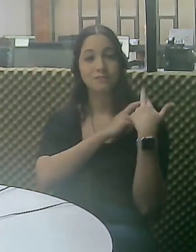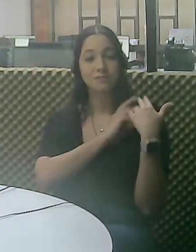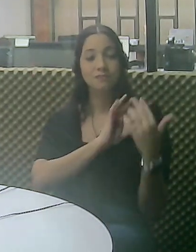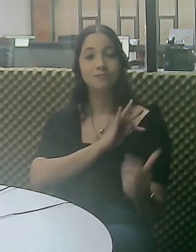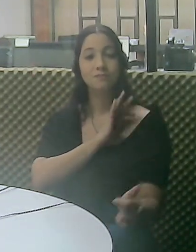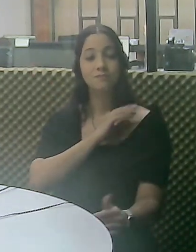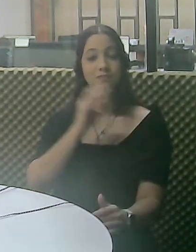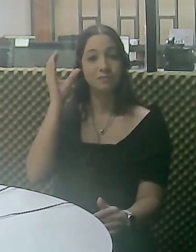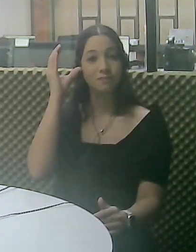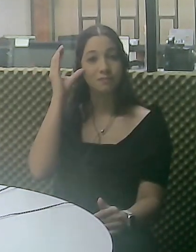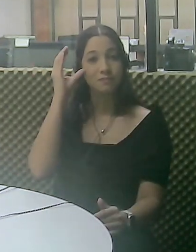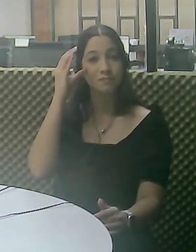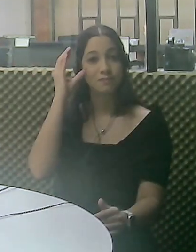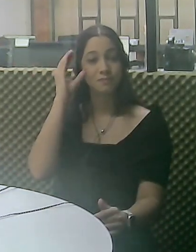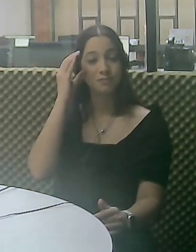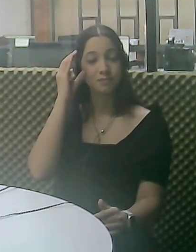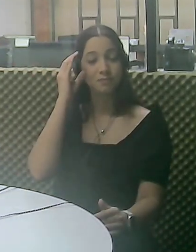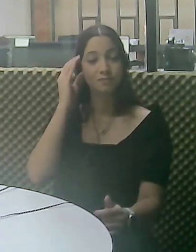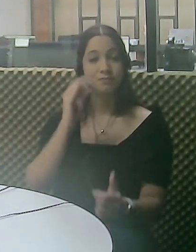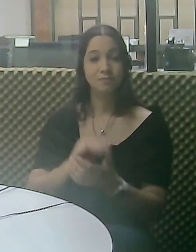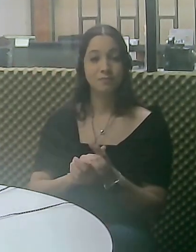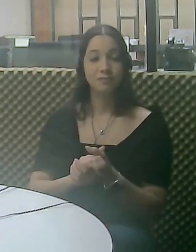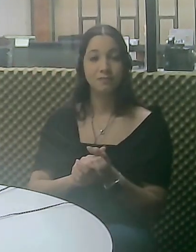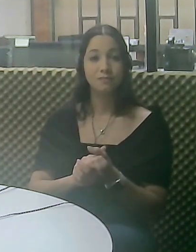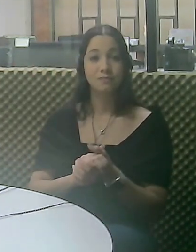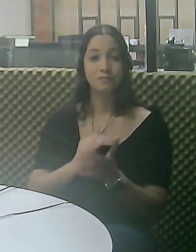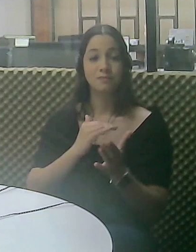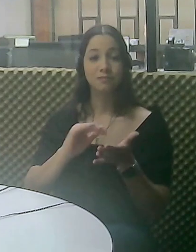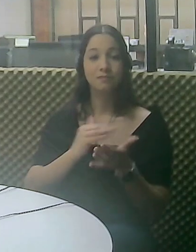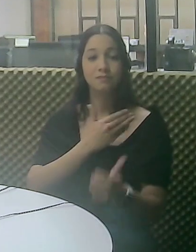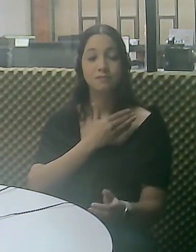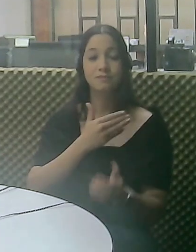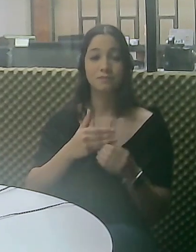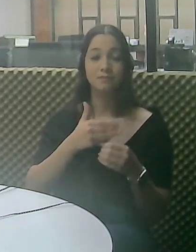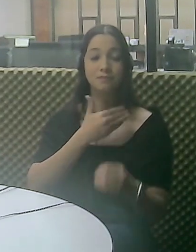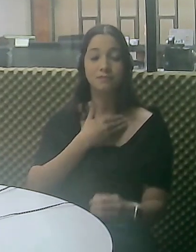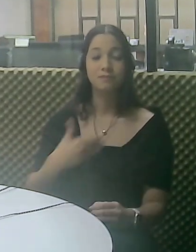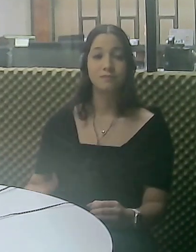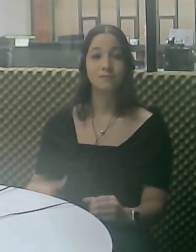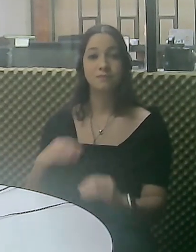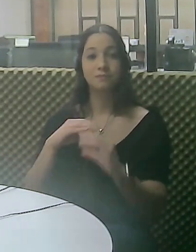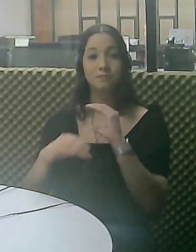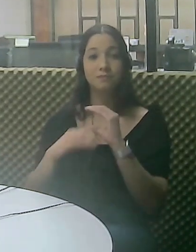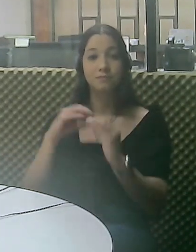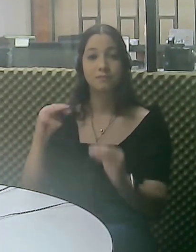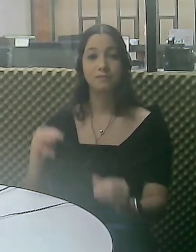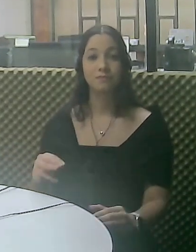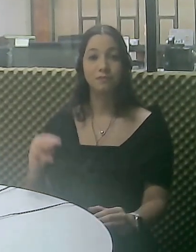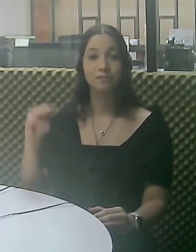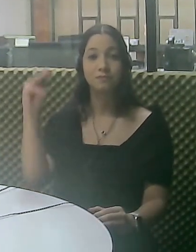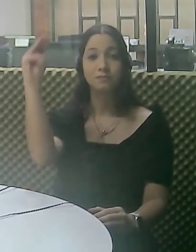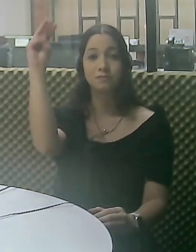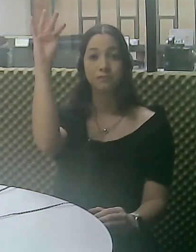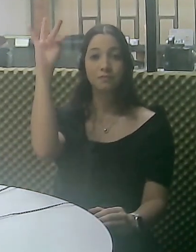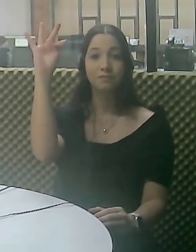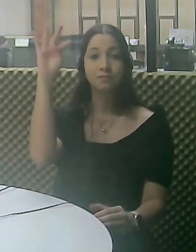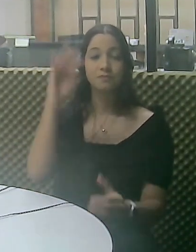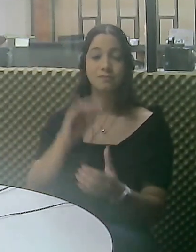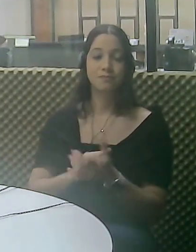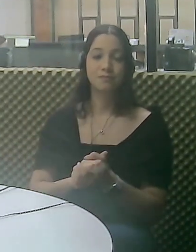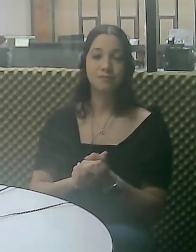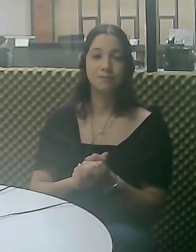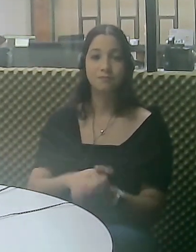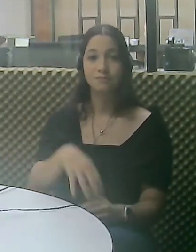Janotti. Tradução em Libras, Amanda Valentim. Responsável técnico, Cristiano Silva. Secretário